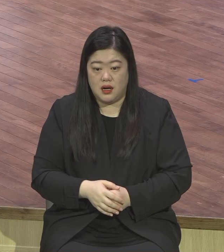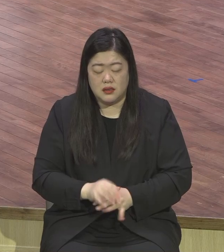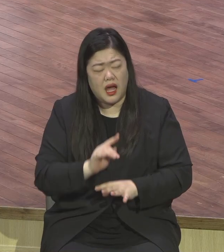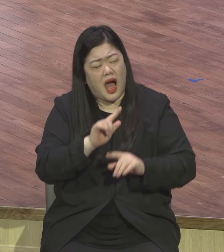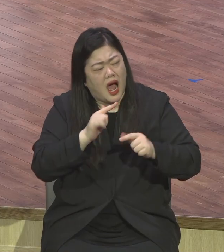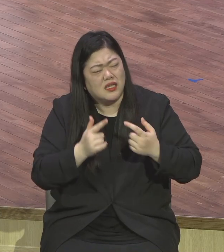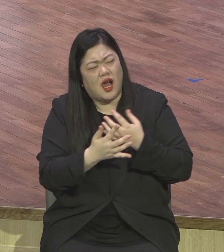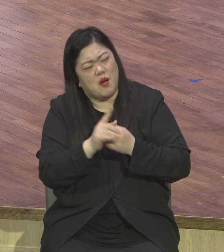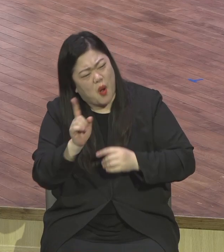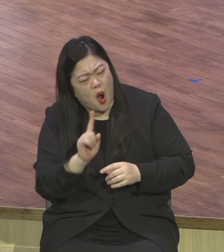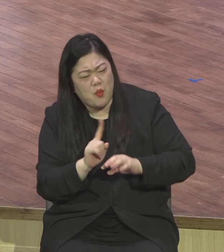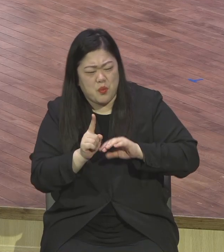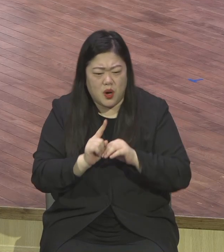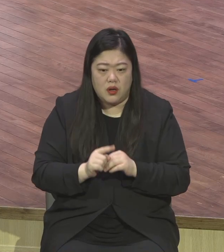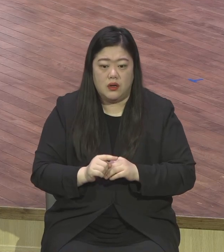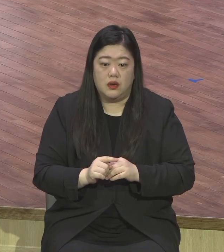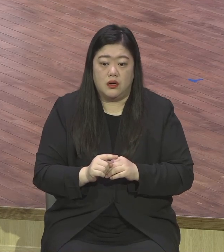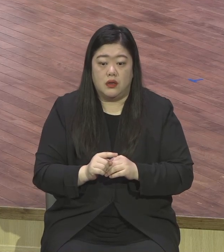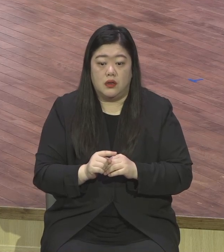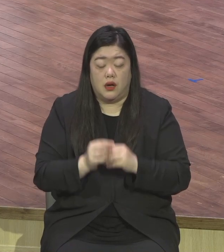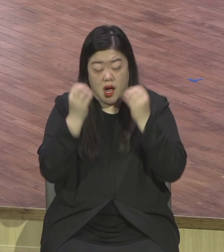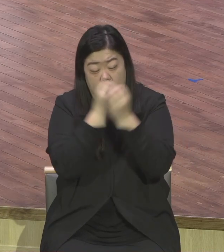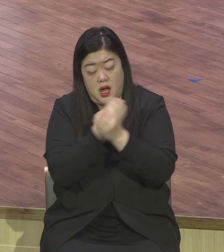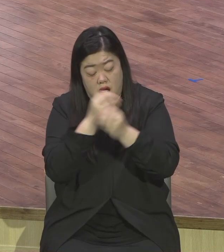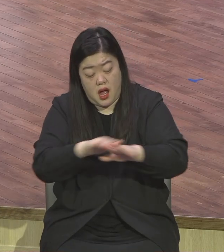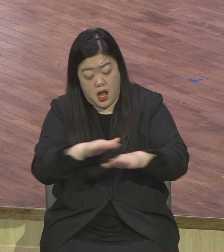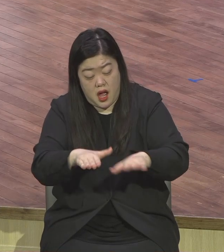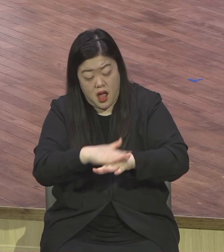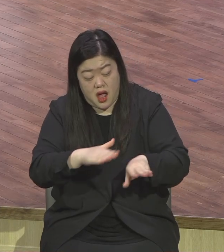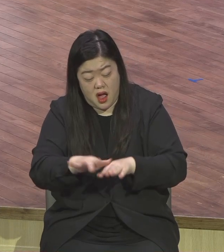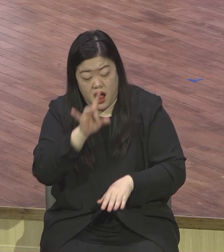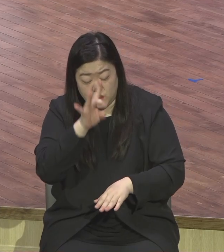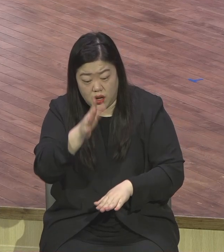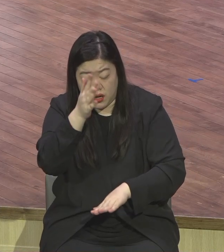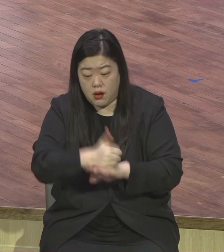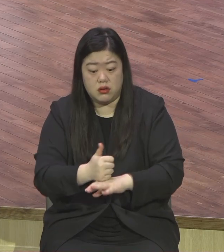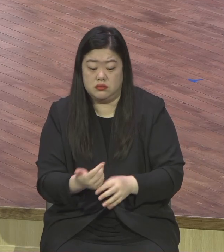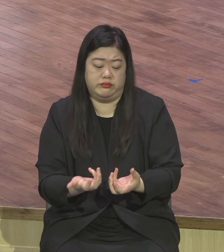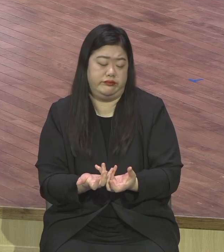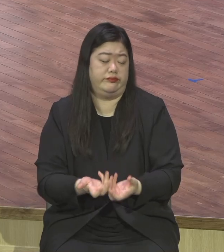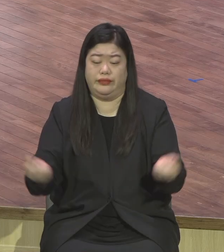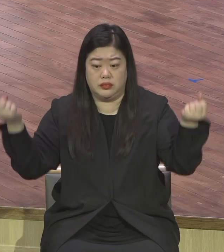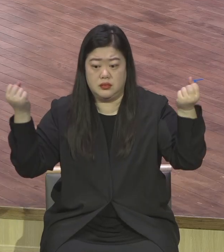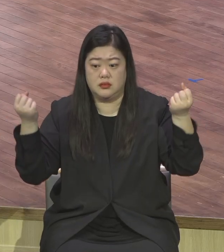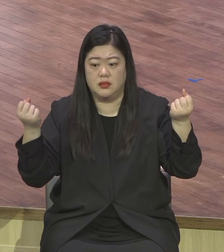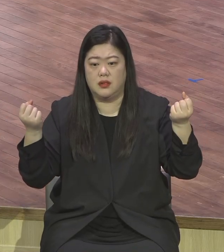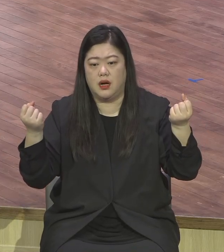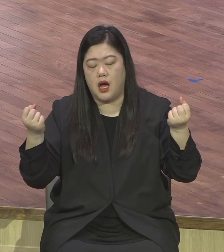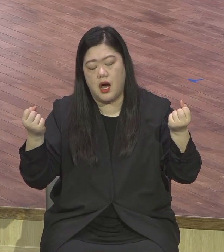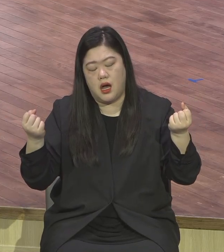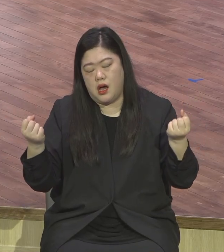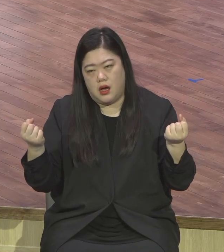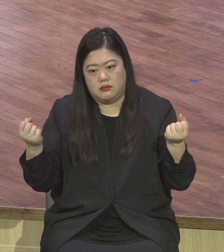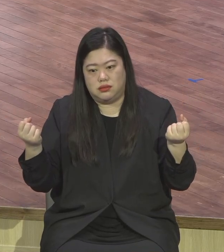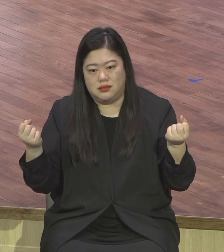상황이 초래된다라는 말이죠. 그래서 오해는 계속 가지고 있어선 안 돼요.